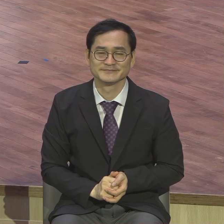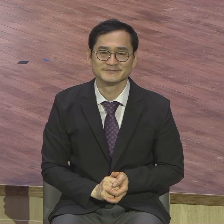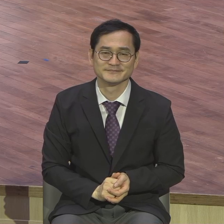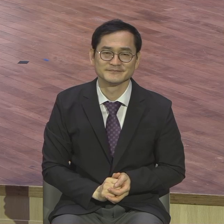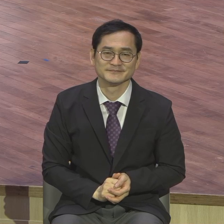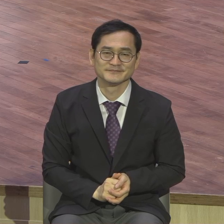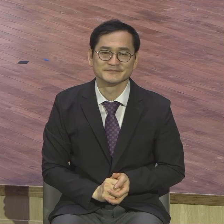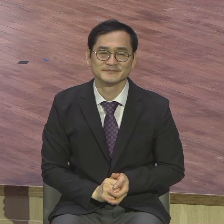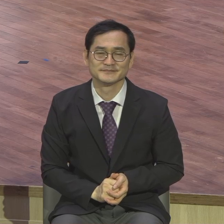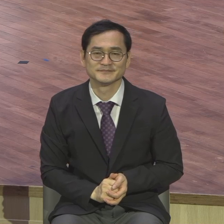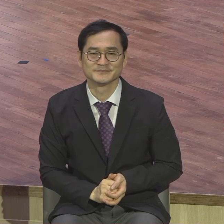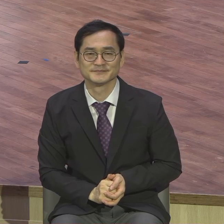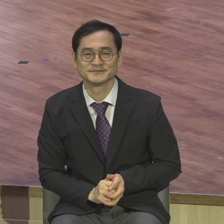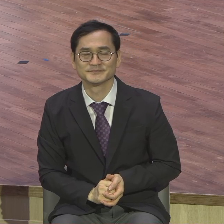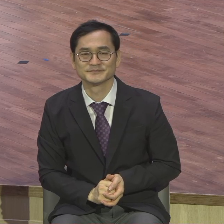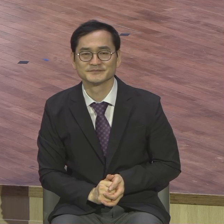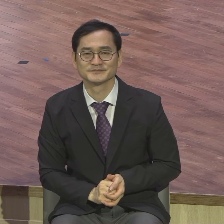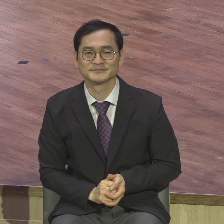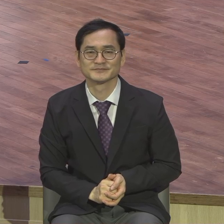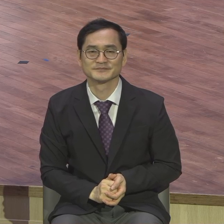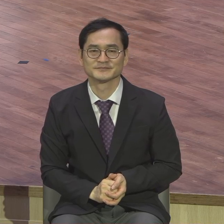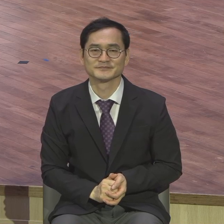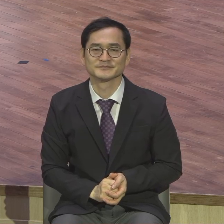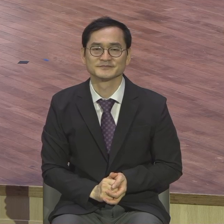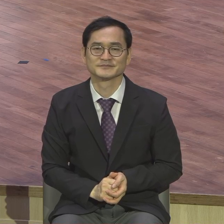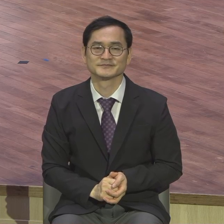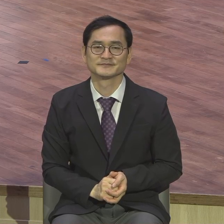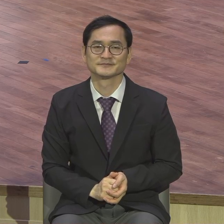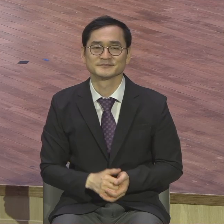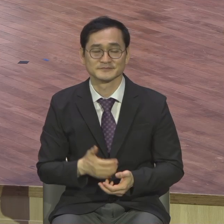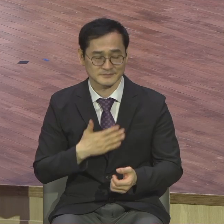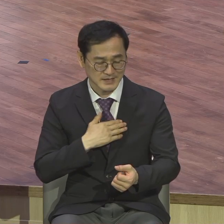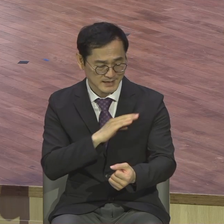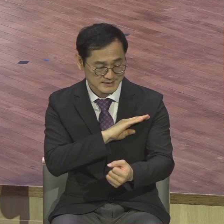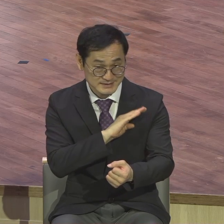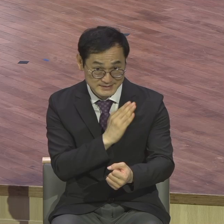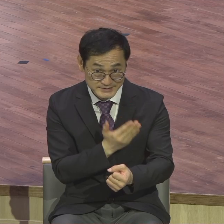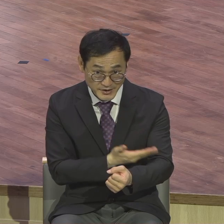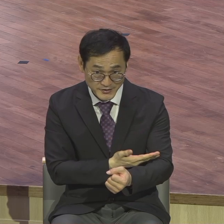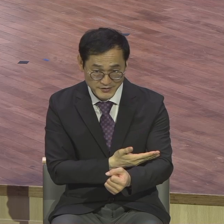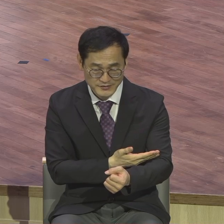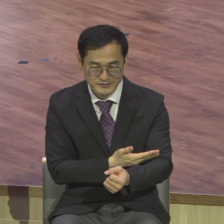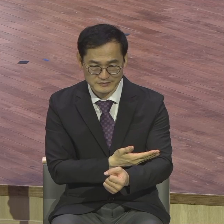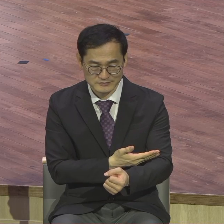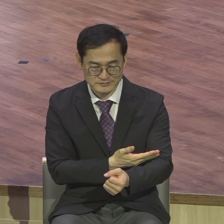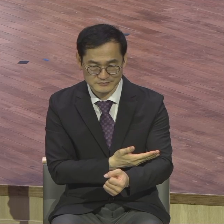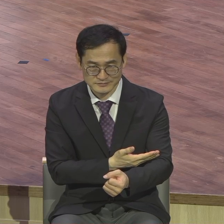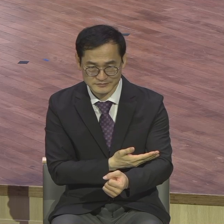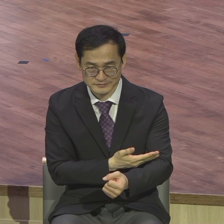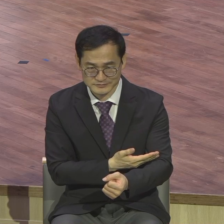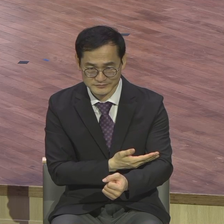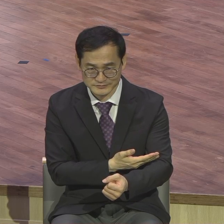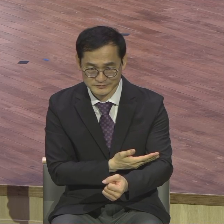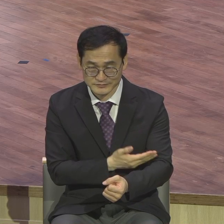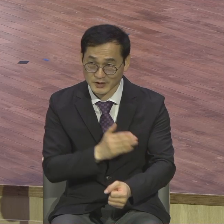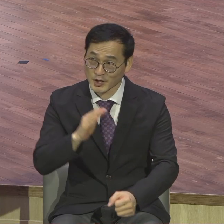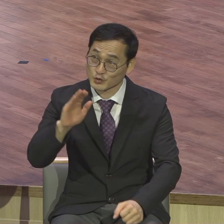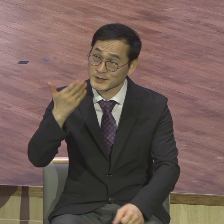우리의 능력되시고 우리를 만족하게 채우시는 하나님의 이 능력을 체험하는